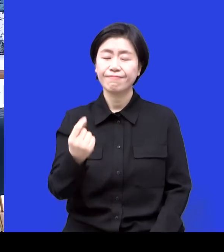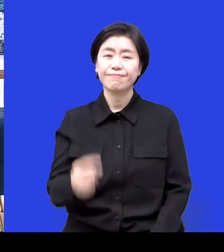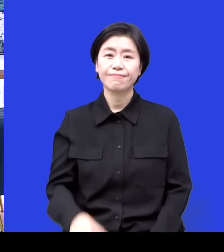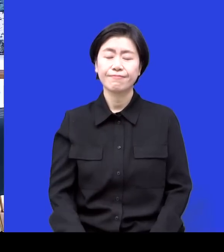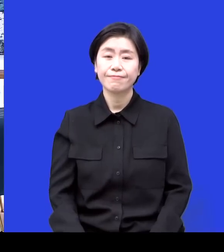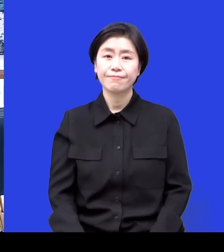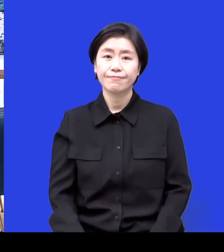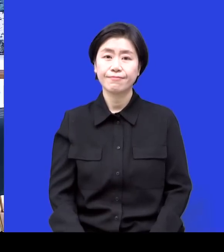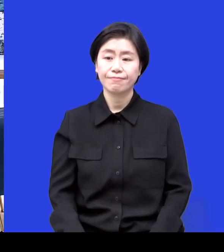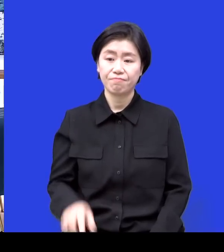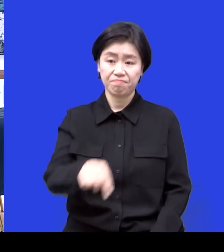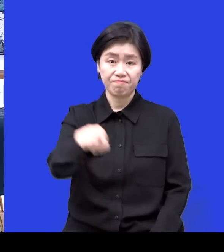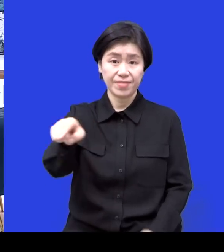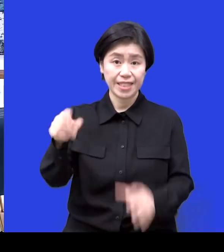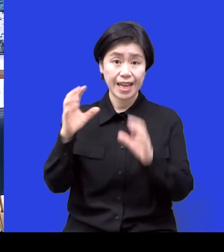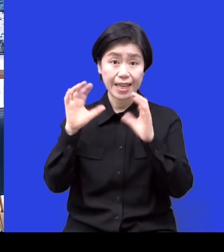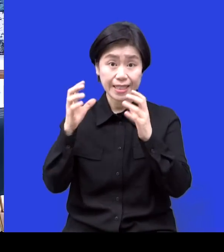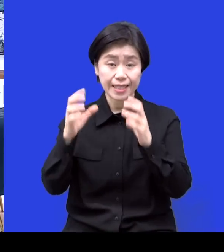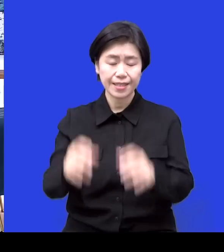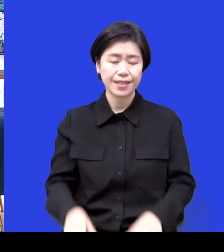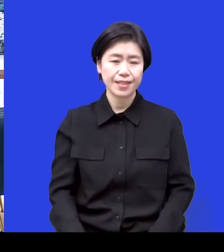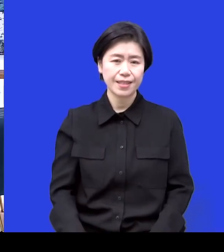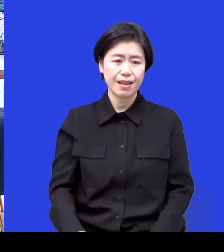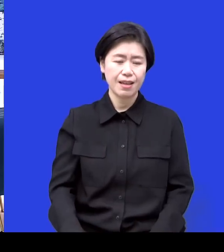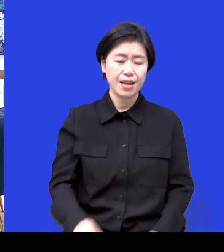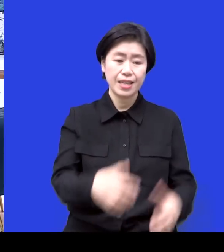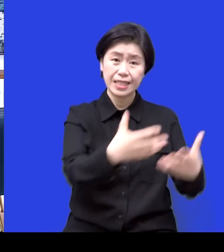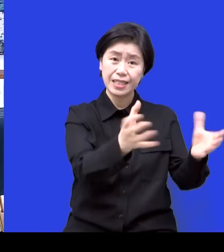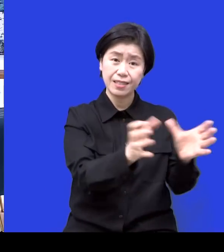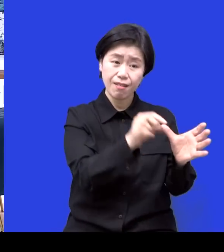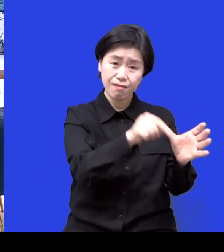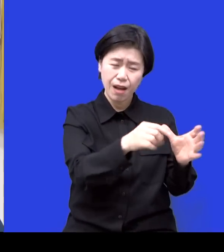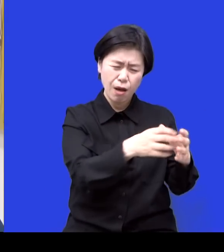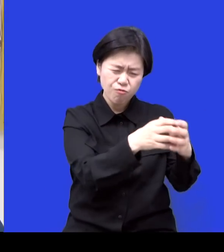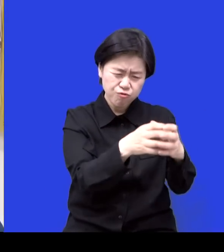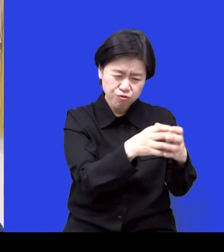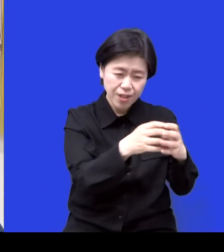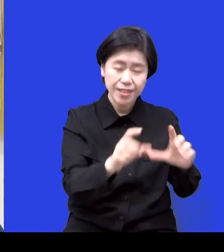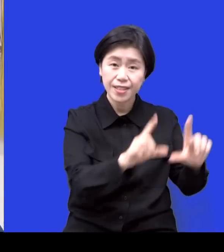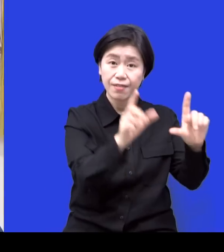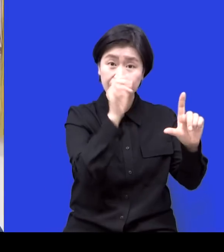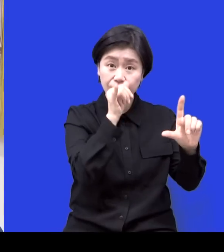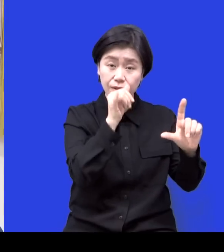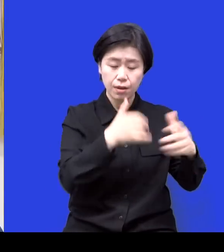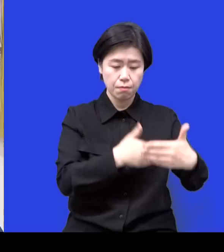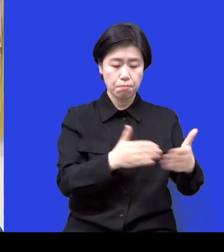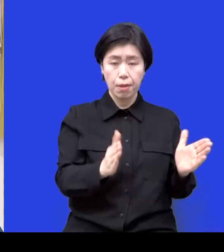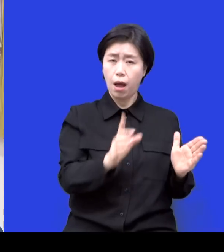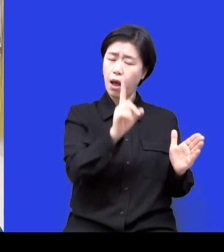시설 안에 있을 때 단체생활을 평생 하잖아요. 그렇죠. 한 방 안에